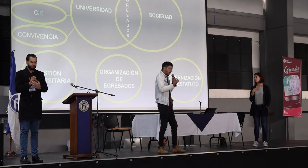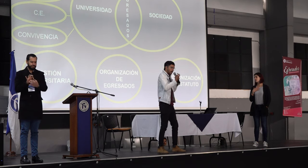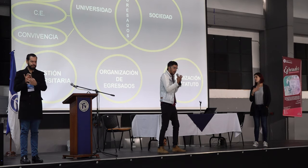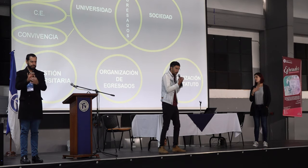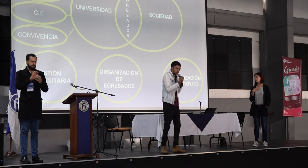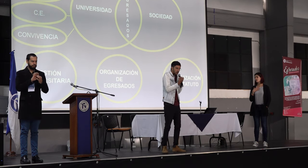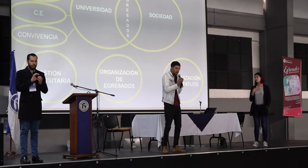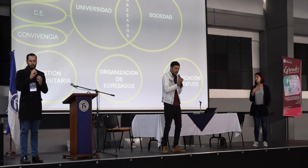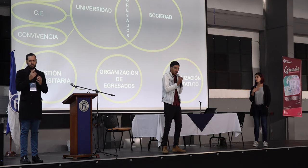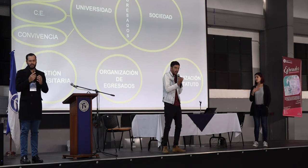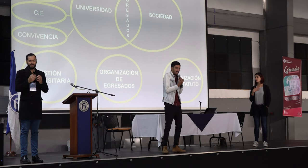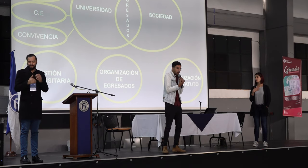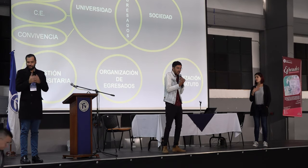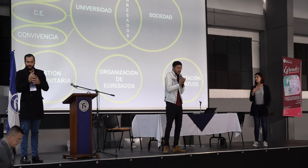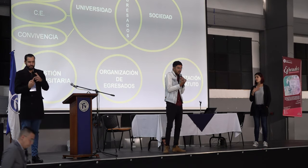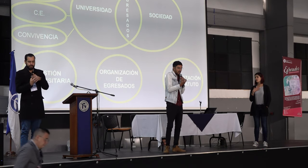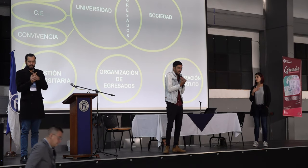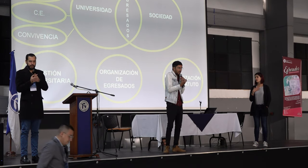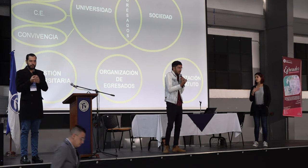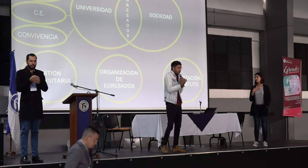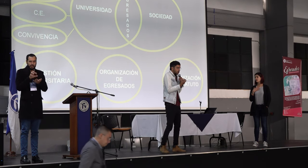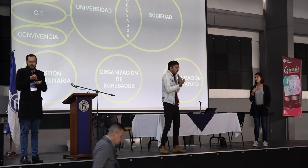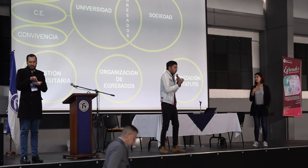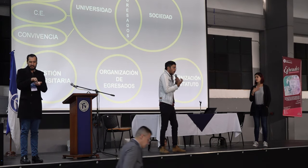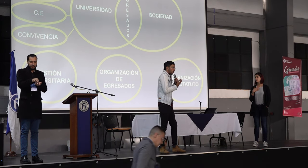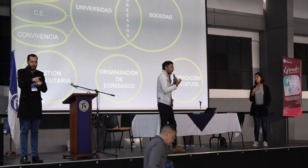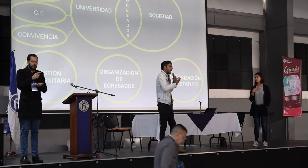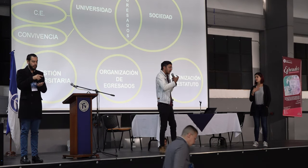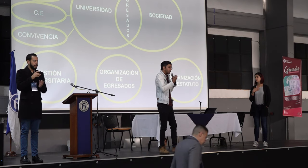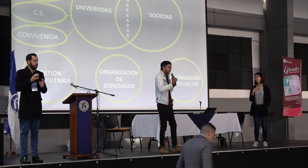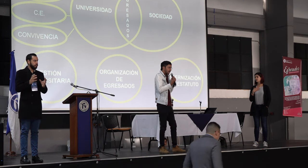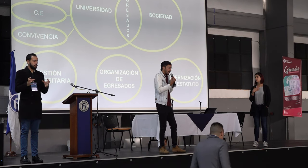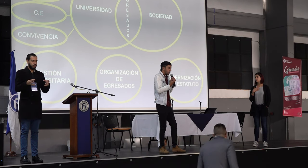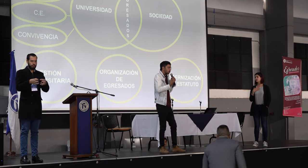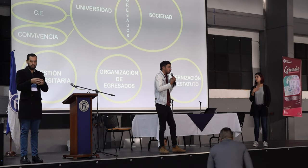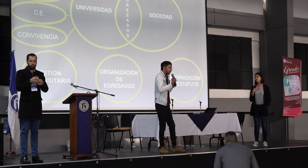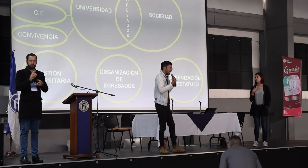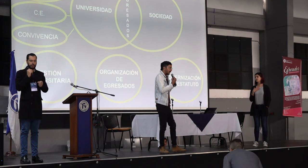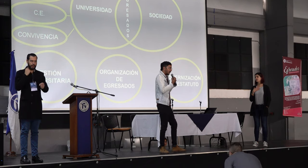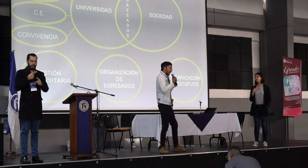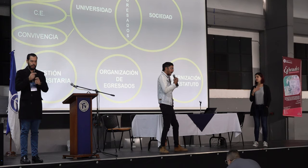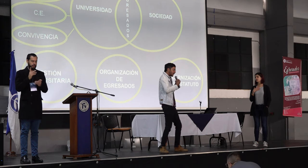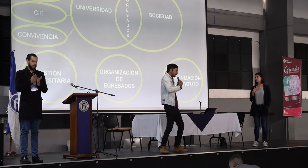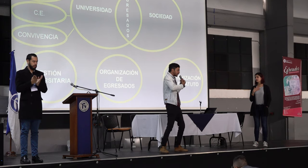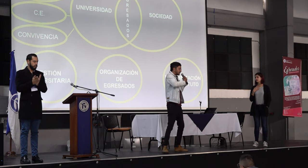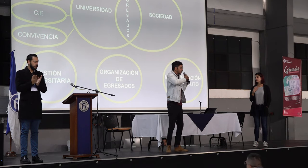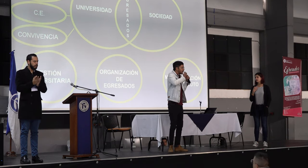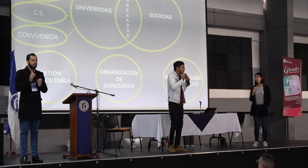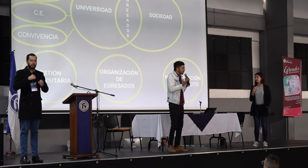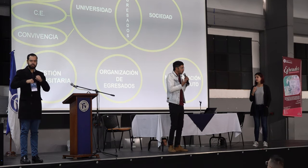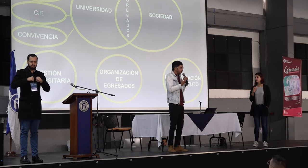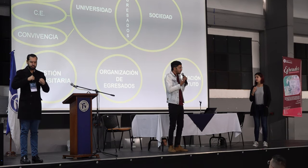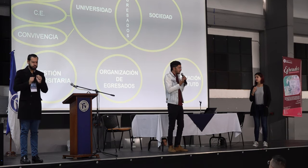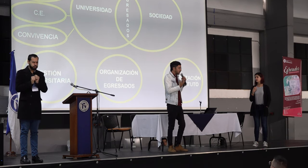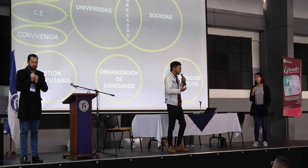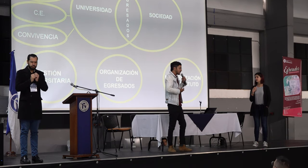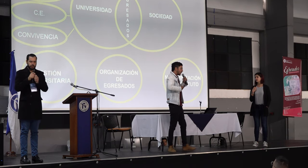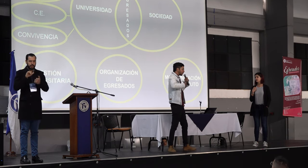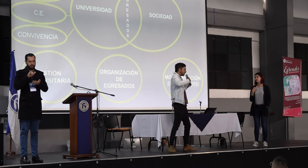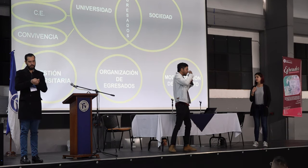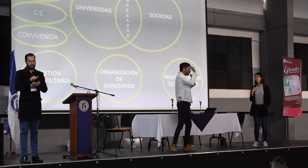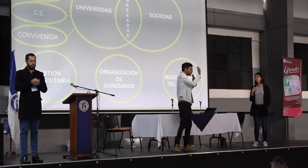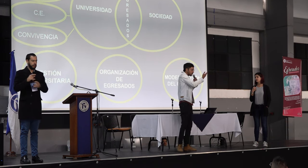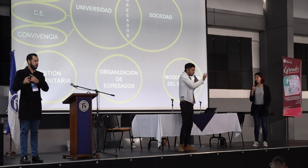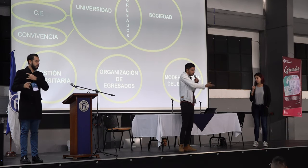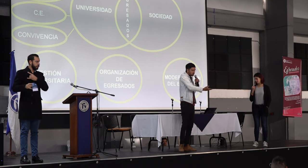ese origen, pues, como ese germen de la organización de egresados, puede también ser el motor para agenciar desde la misma universidad los